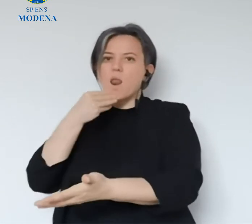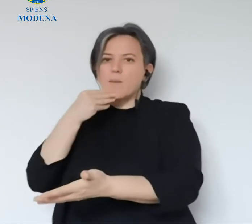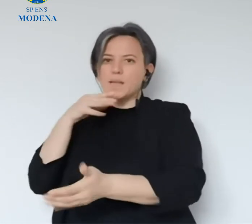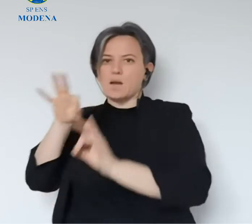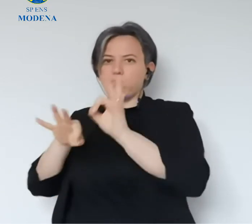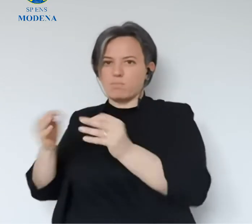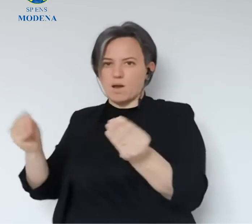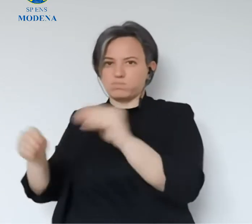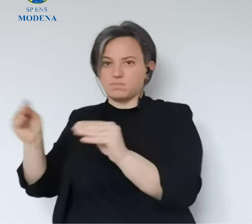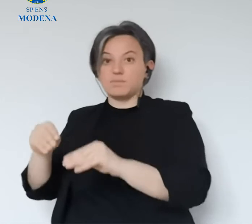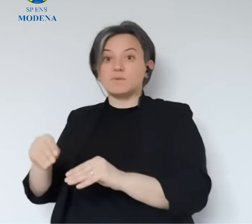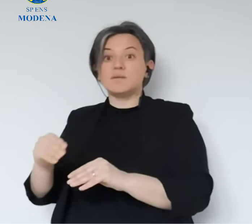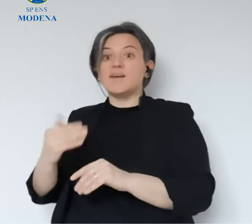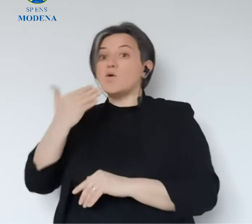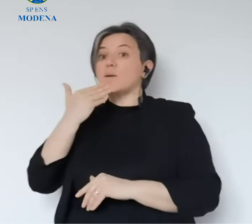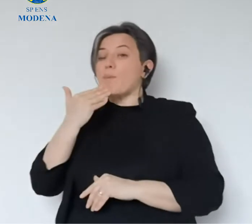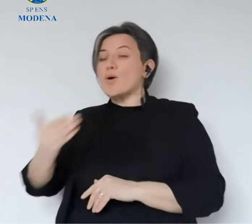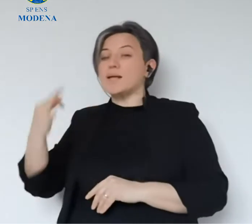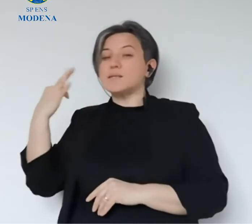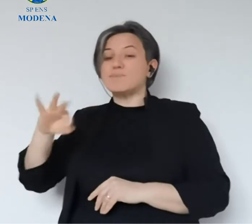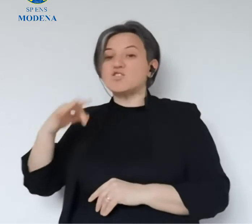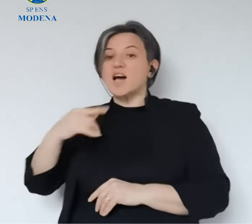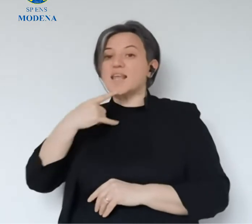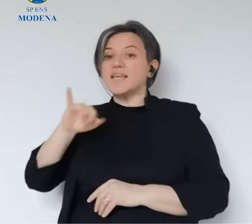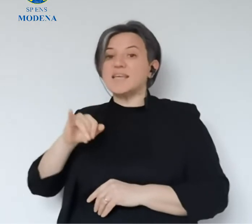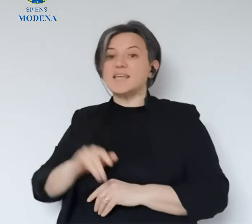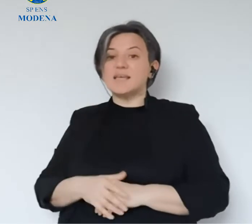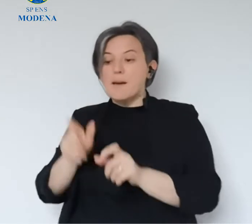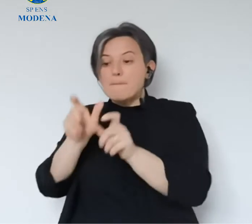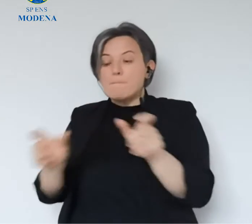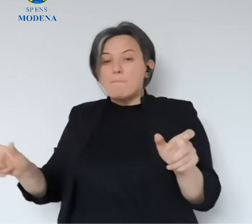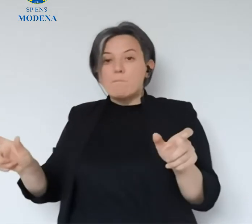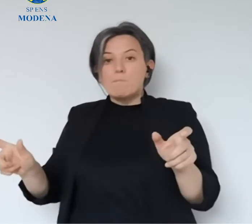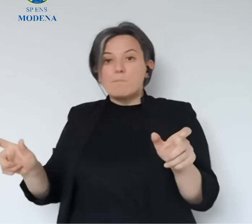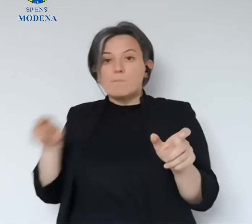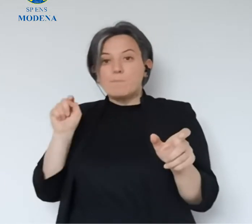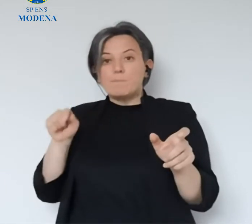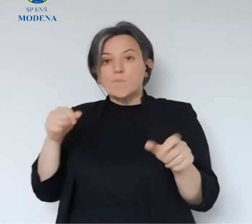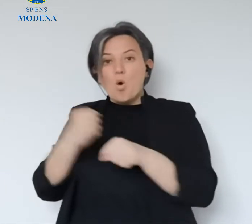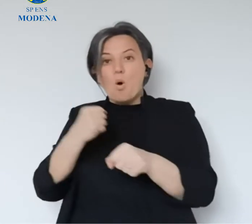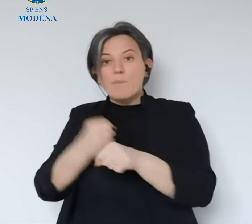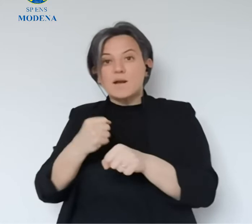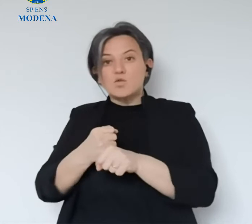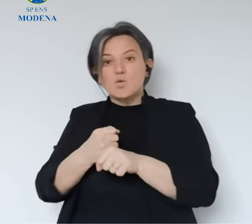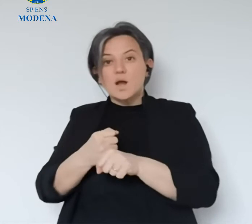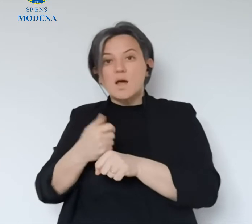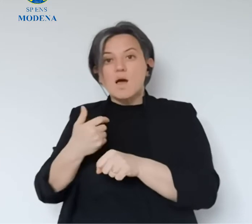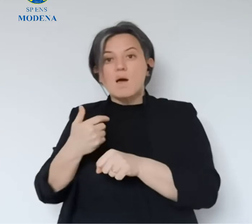dal volontariato oltre che l'associazionismo locale. ringraziamento speciale, me lo permettetelo, agli